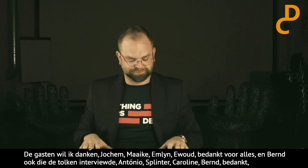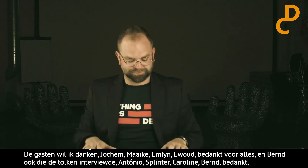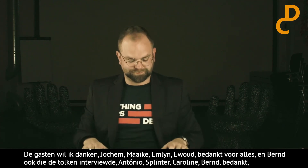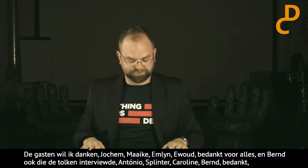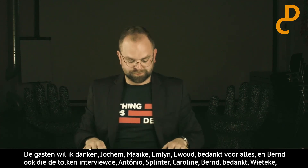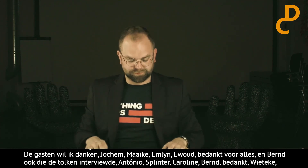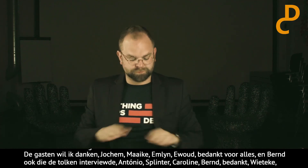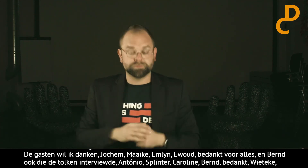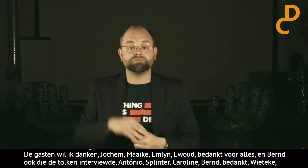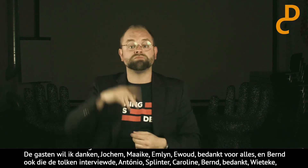ook bedankt.